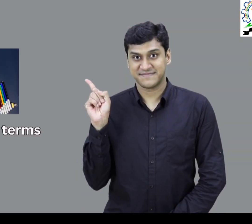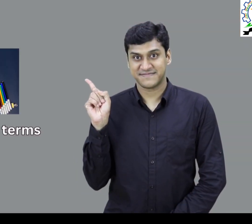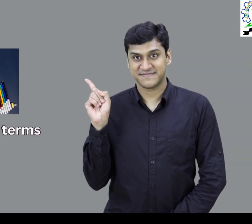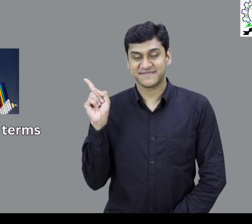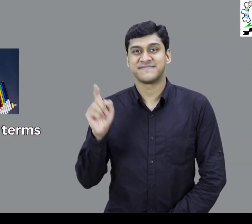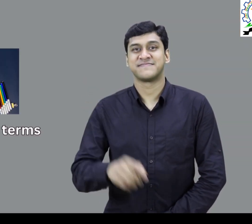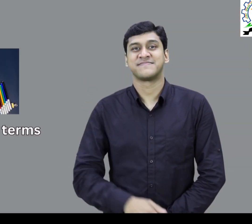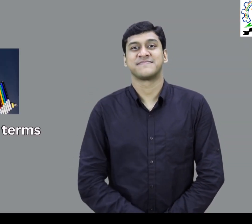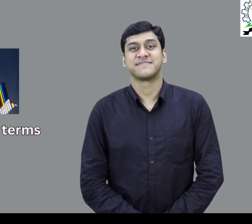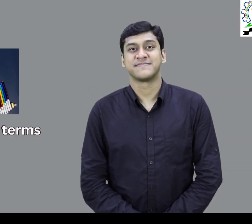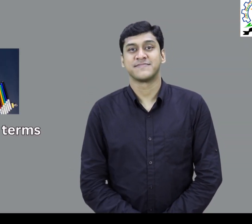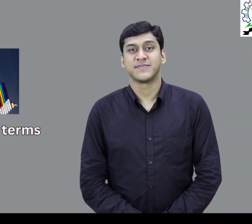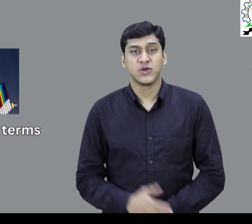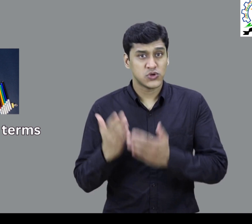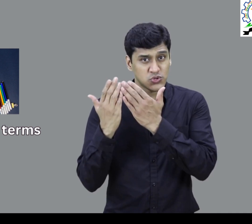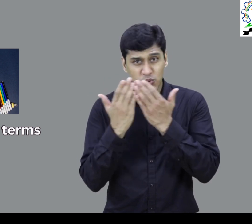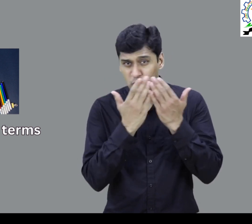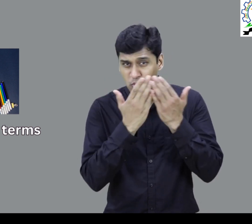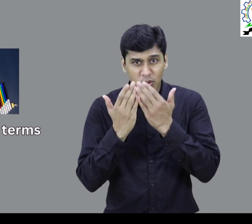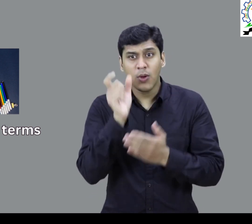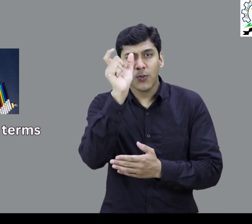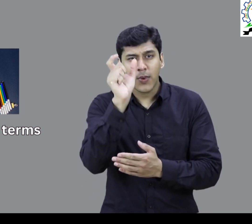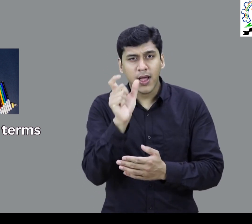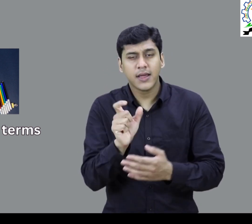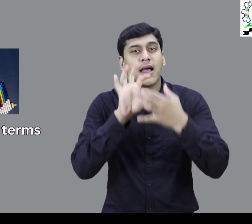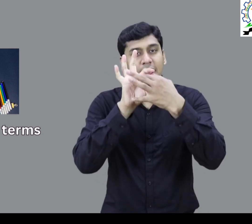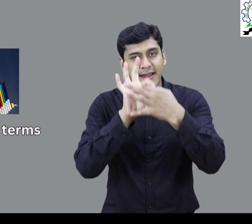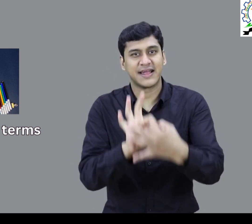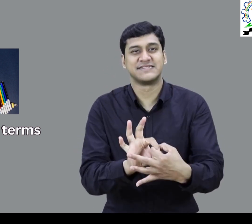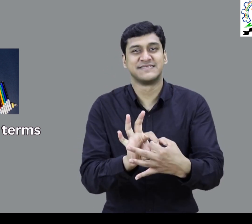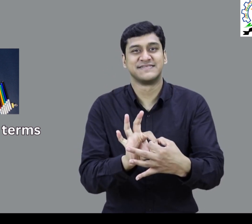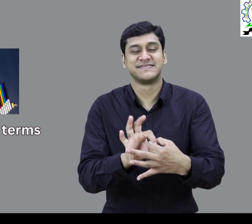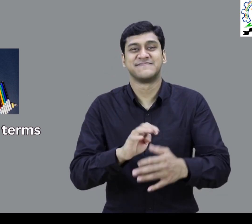विशेर स्कूल से सम्बंदित शब्द